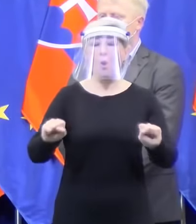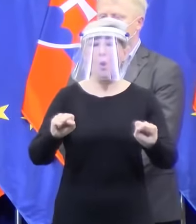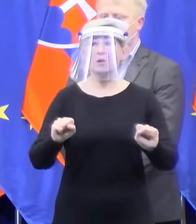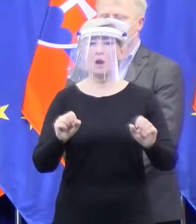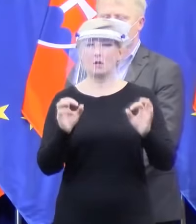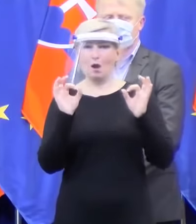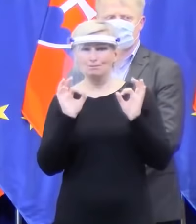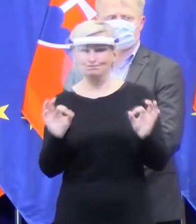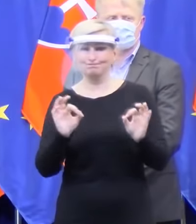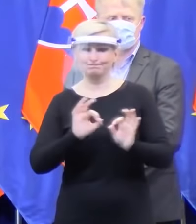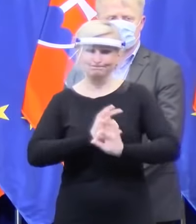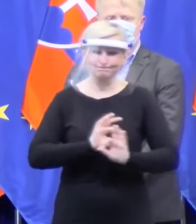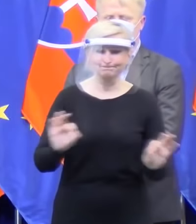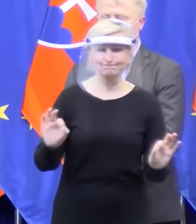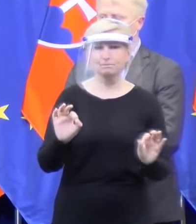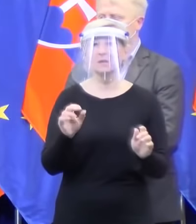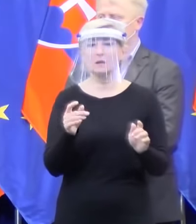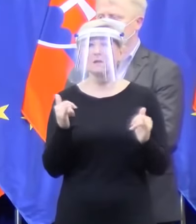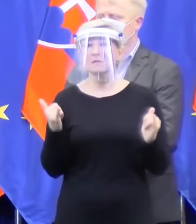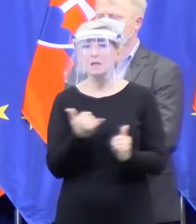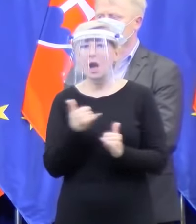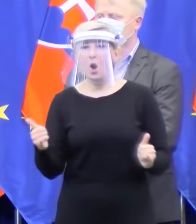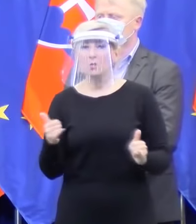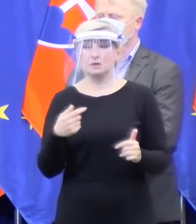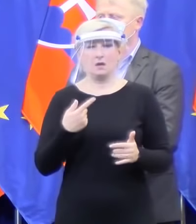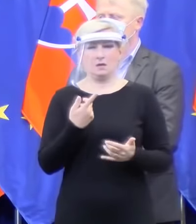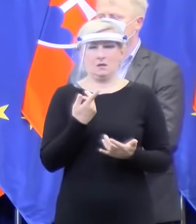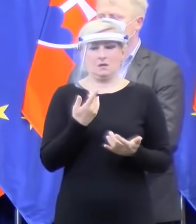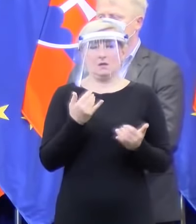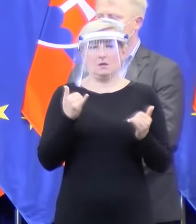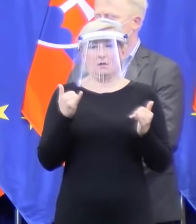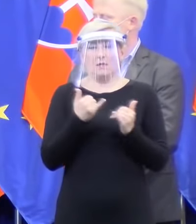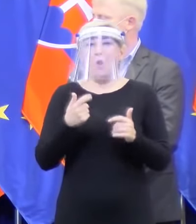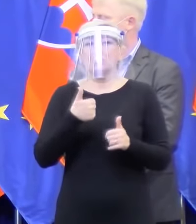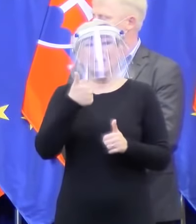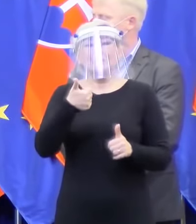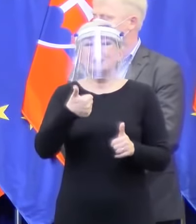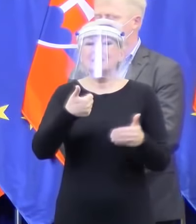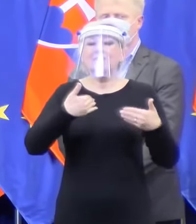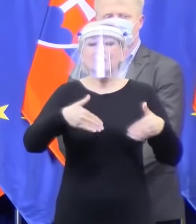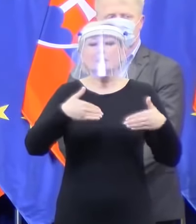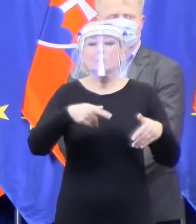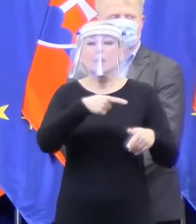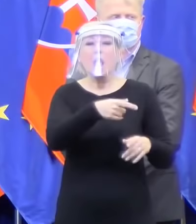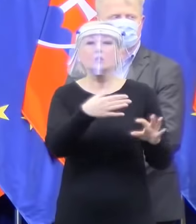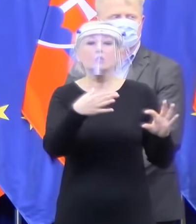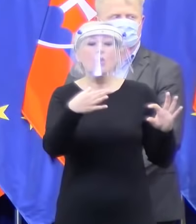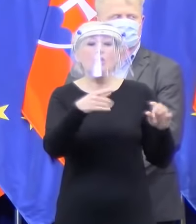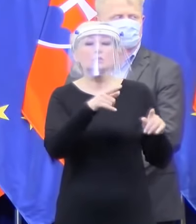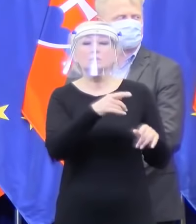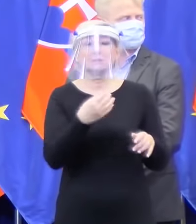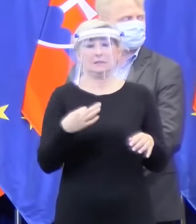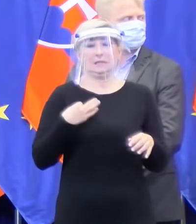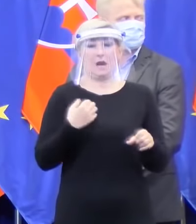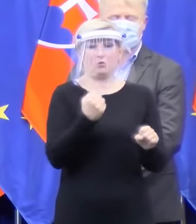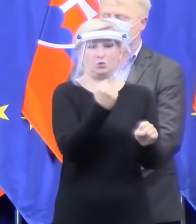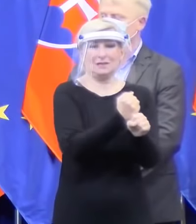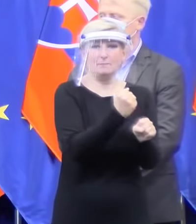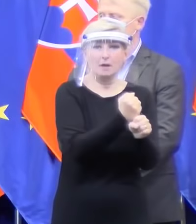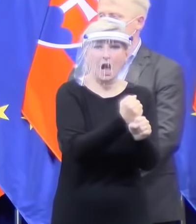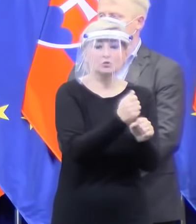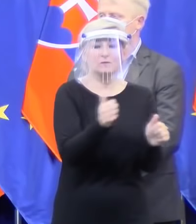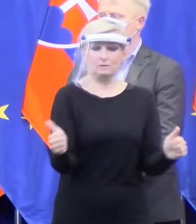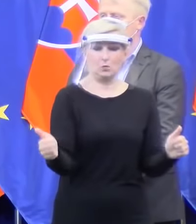každému dáme FFP3, keď vieme, že to majú mať tí ľudia, ktorí prichádzajú priamo do kontaktu s potenciálne chorým a vyšetrujú ho